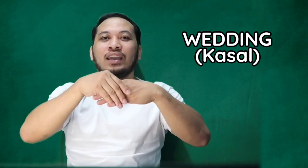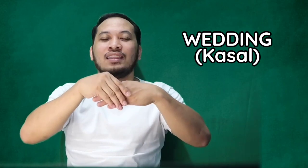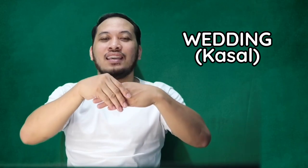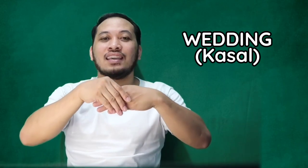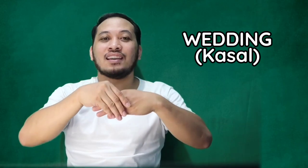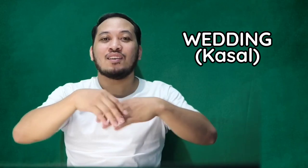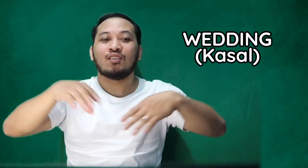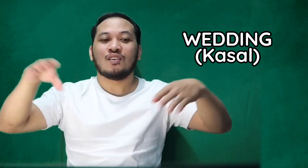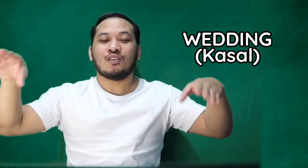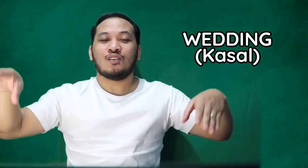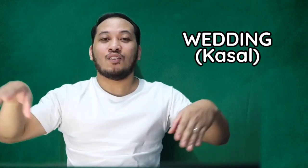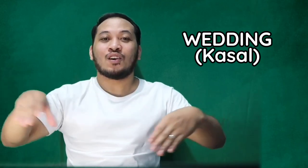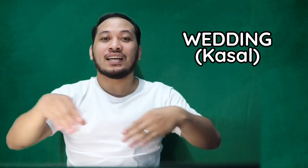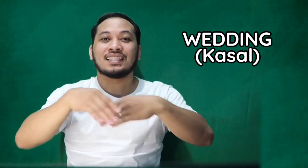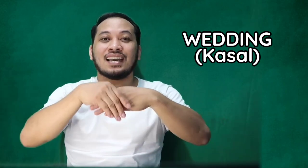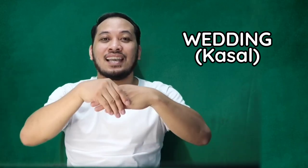Wedding. O, kasal.